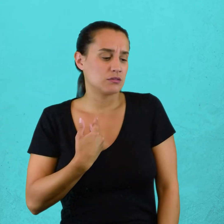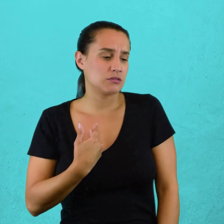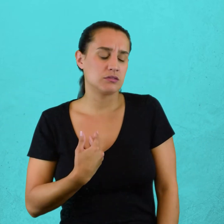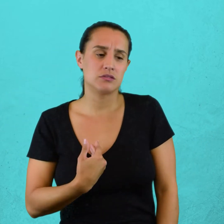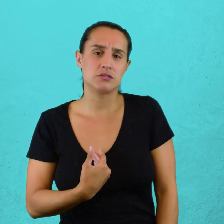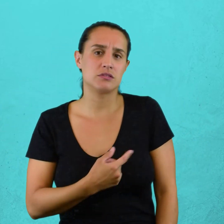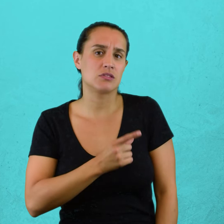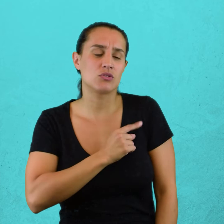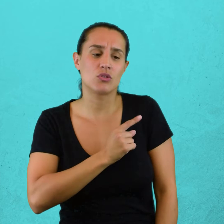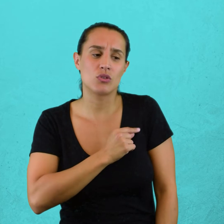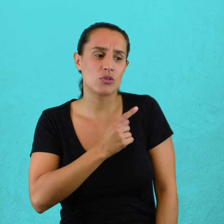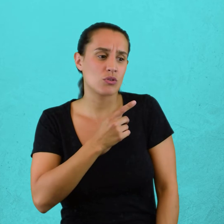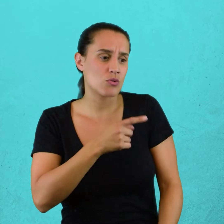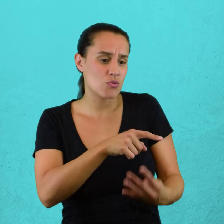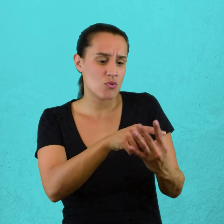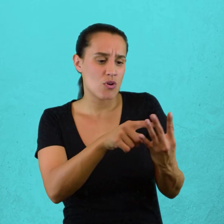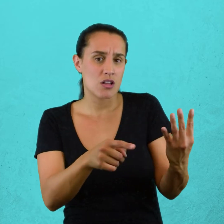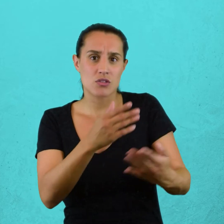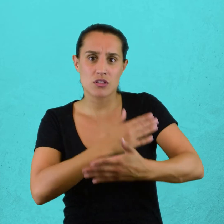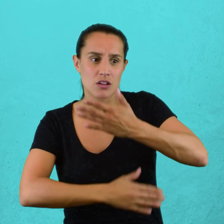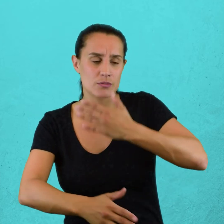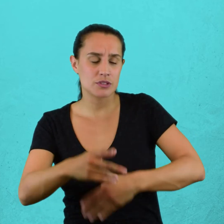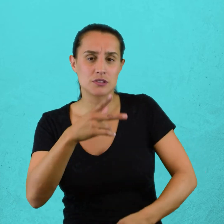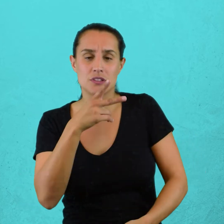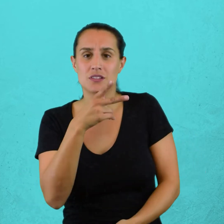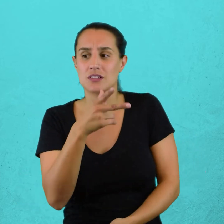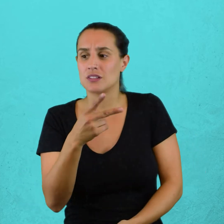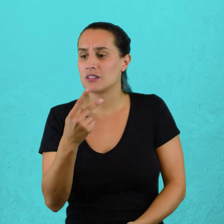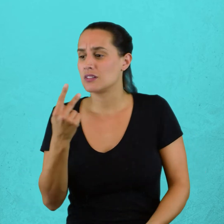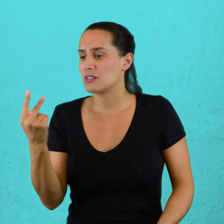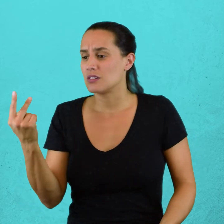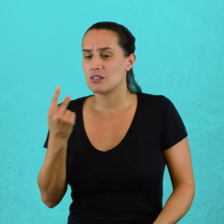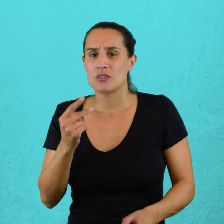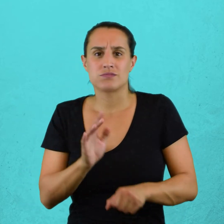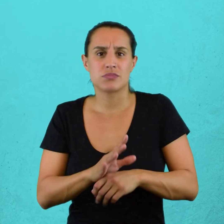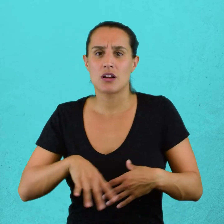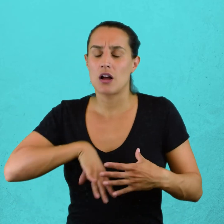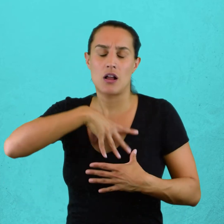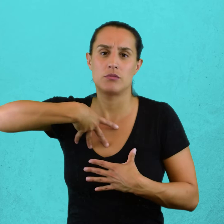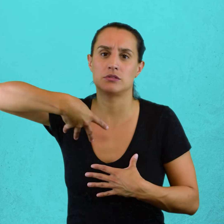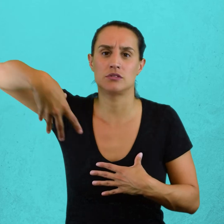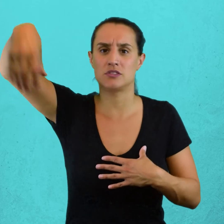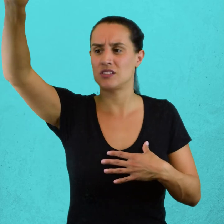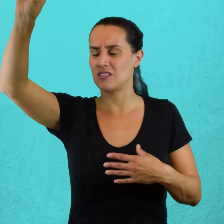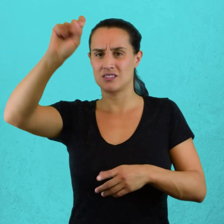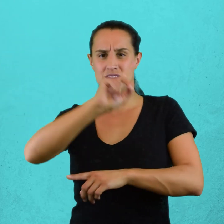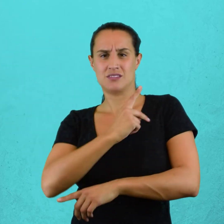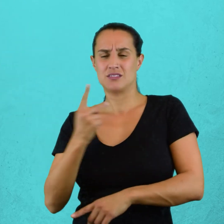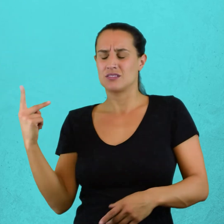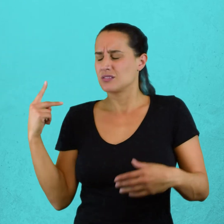Hubo que arrancar del limbo de la más honda animalidad, no ya sus almas, sino el instinto mismo abolido.